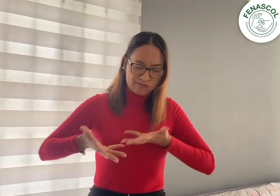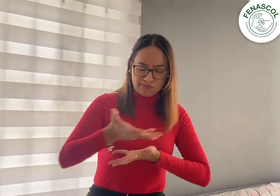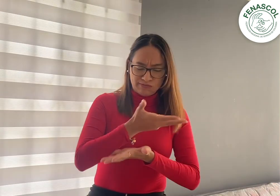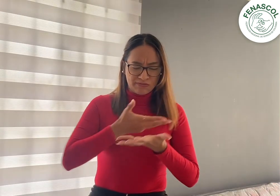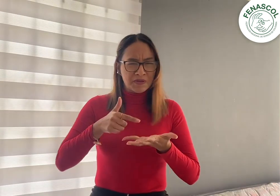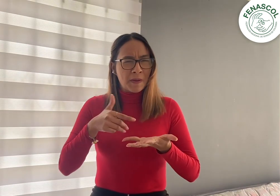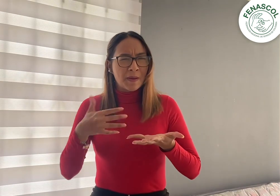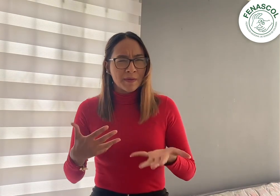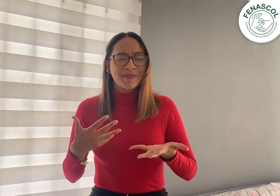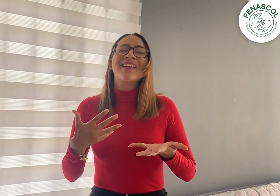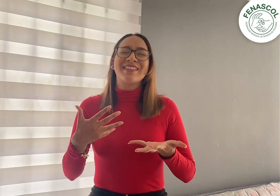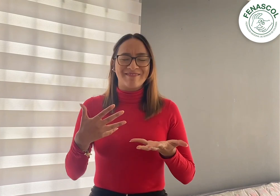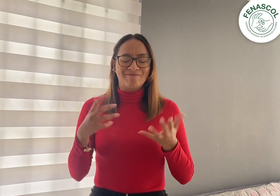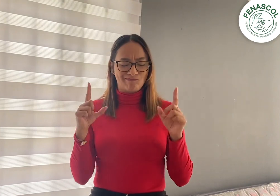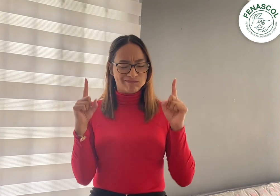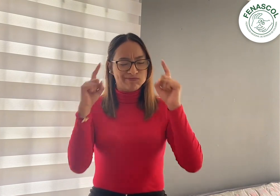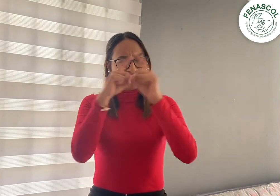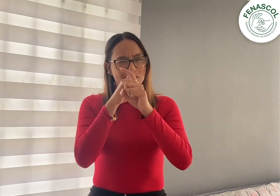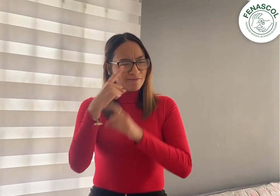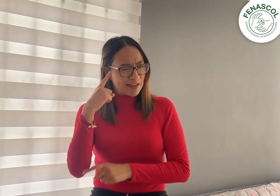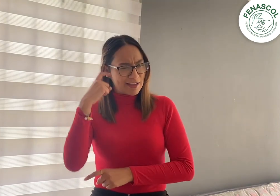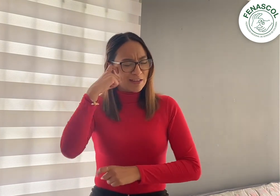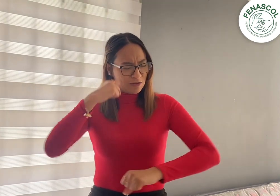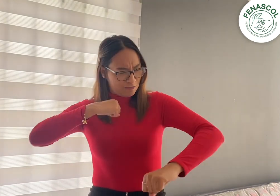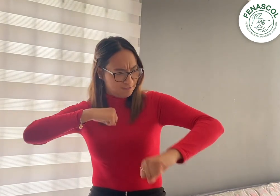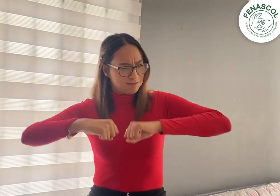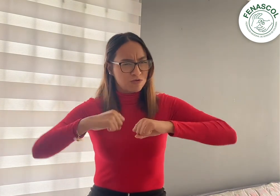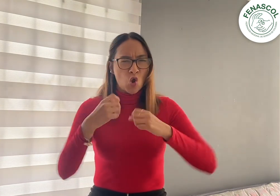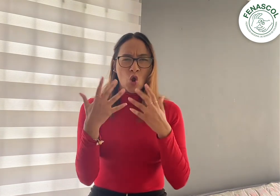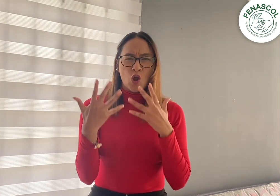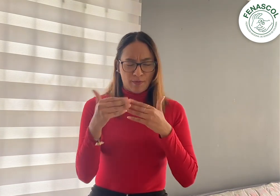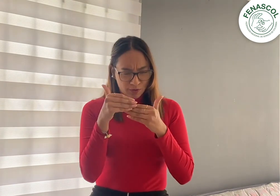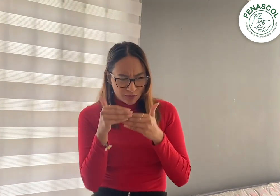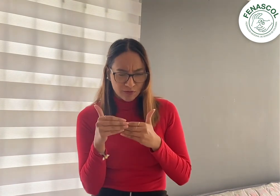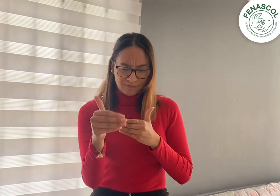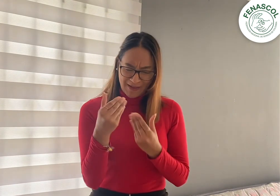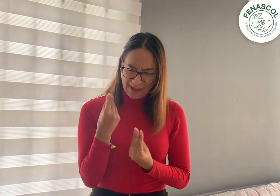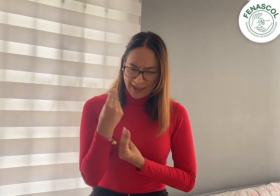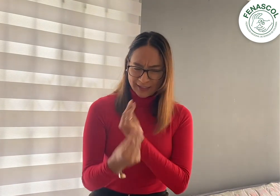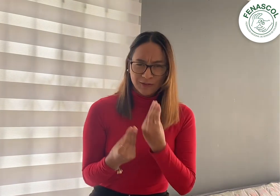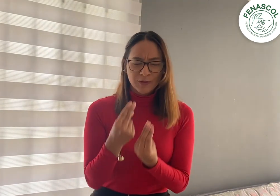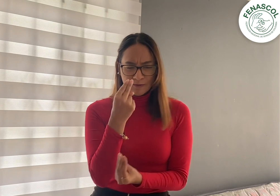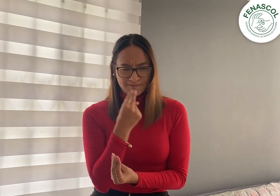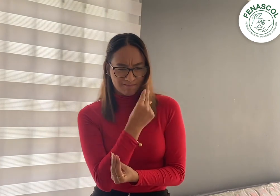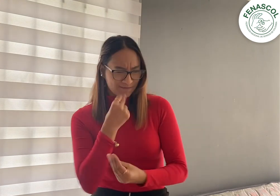los retos, desafíos, compromisos y herramientas con las cuales